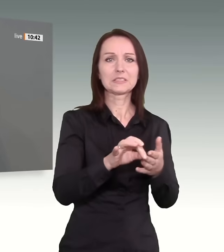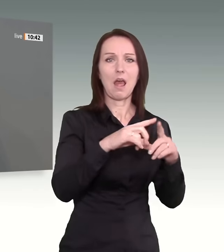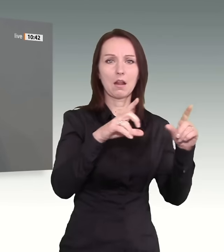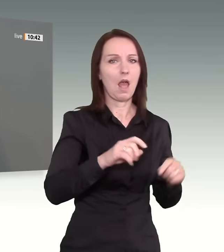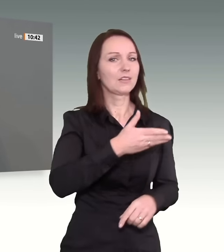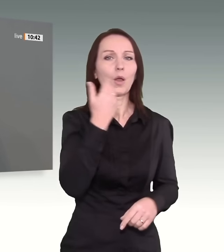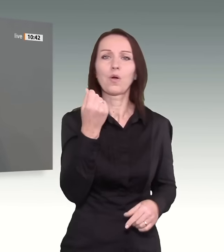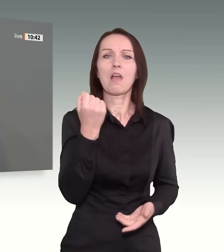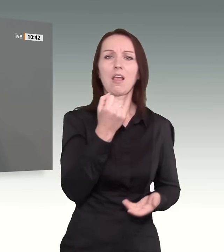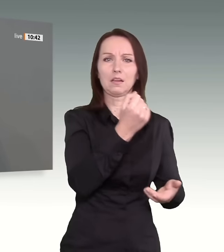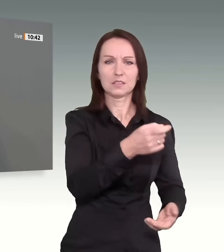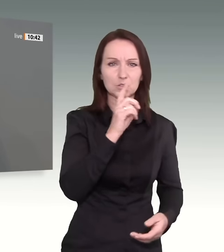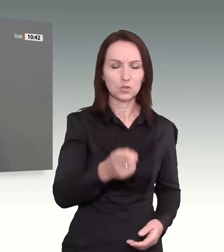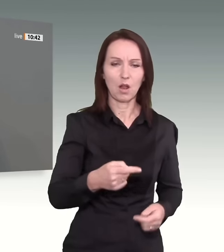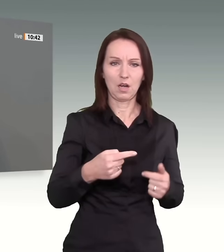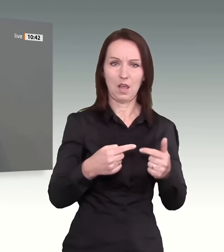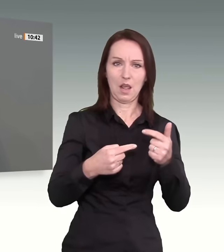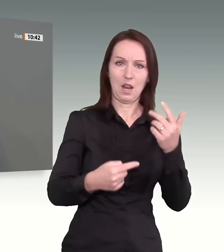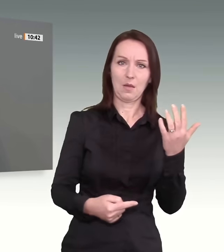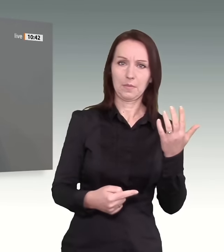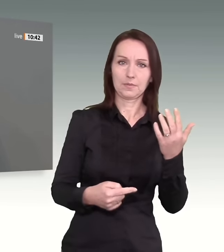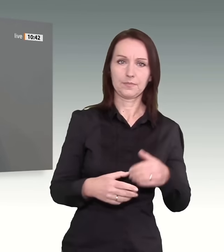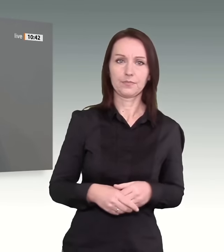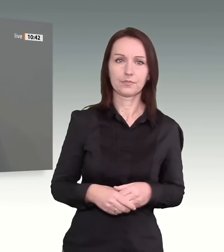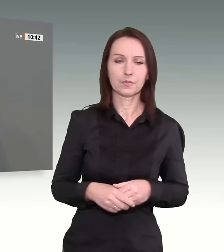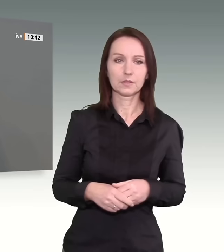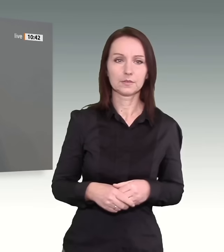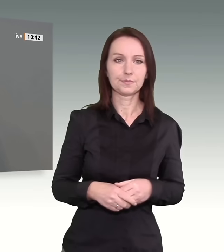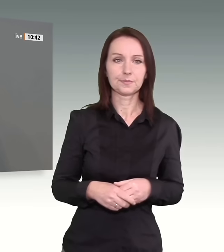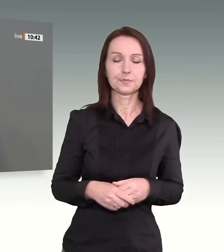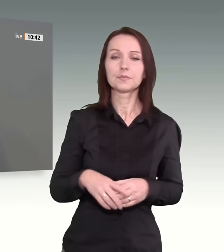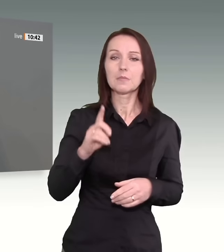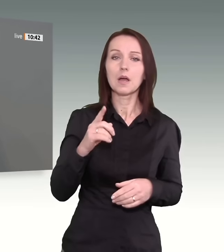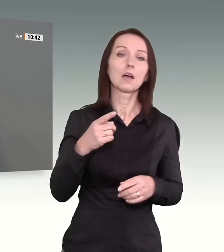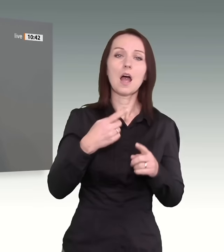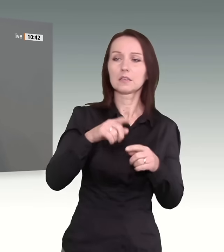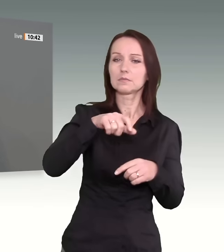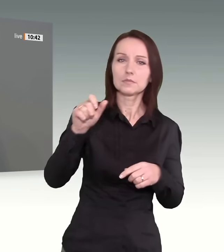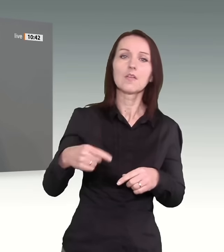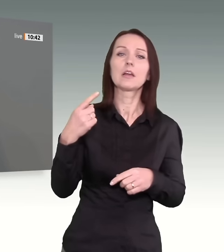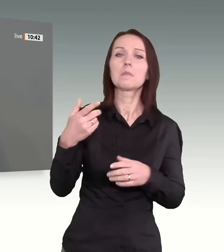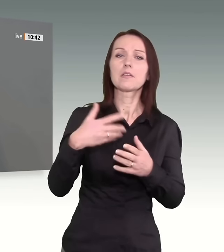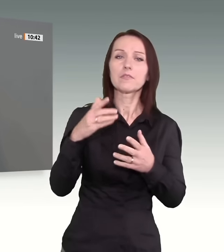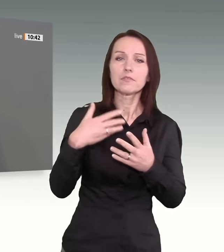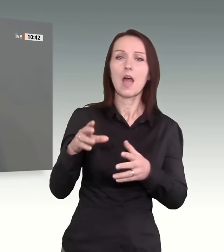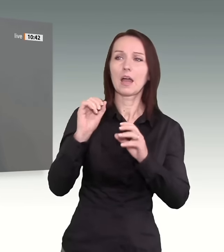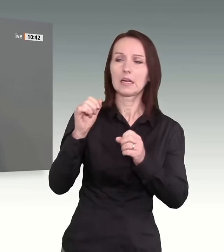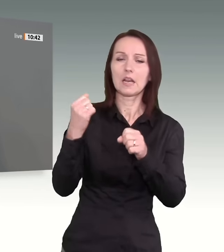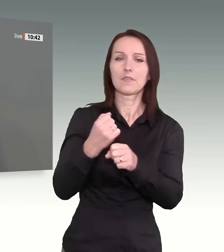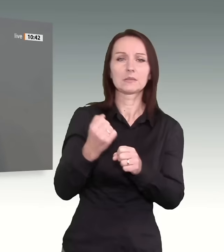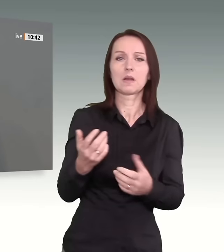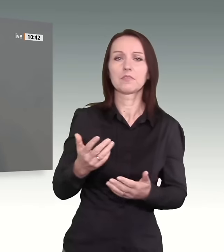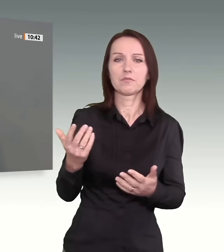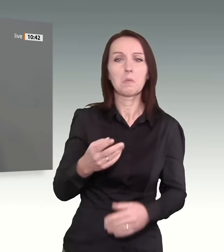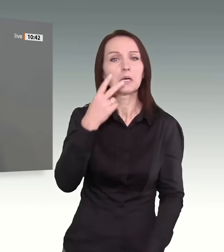Was ist mit all den, die immer weitermachen, anscheinend ist eines völlig egal, die